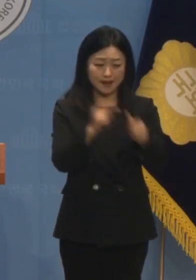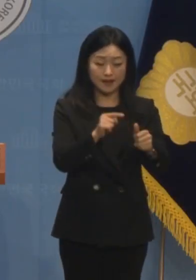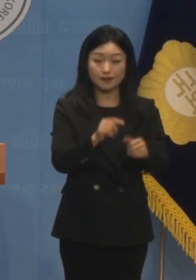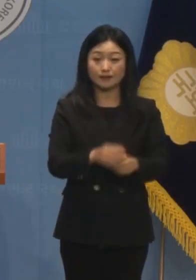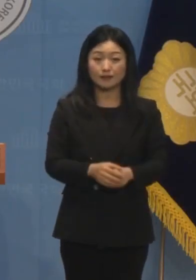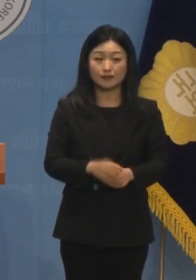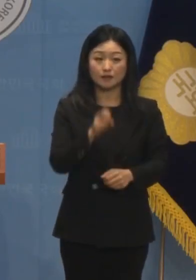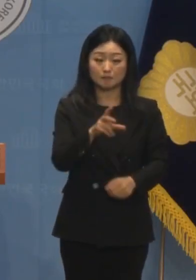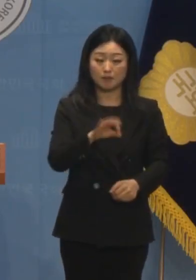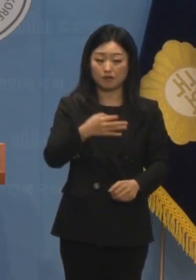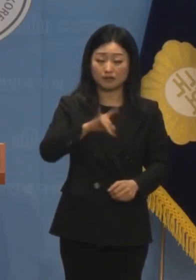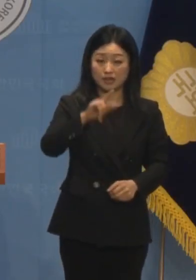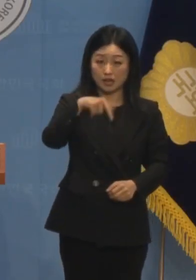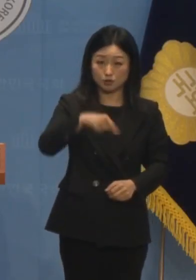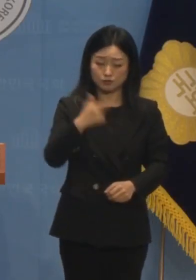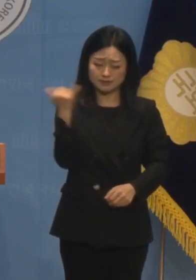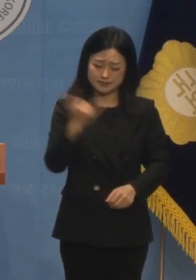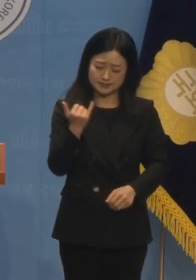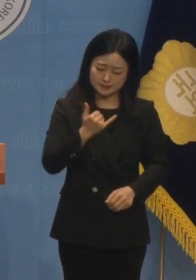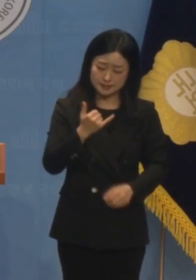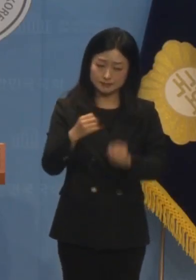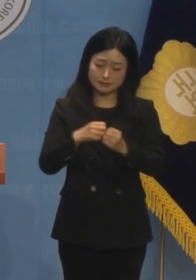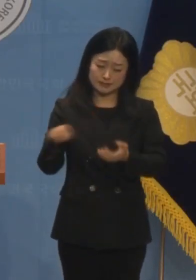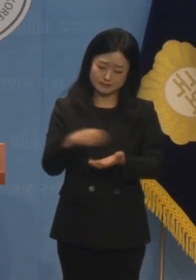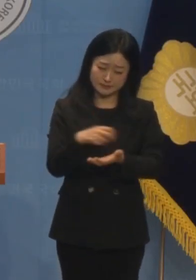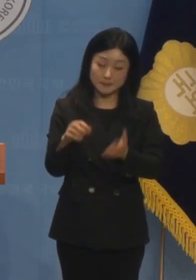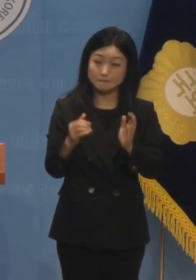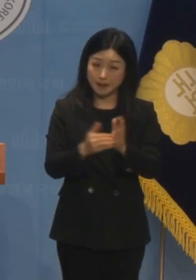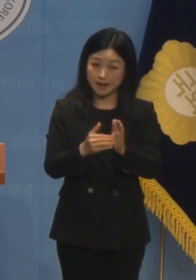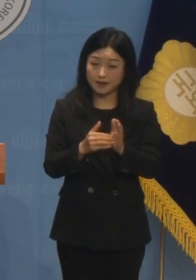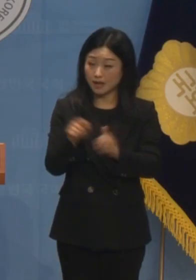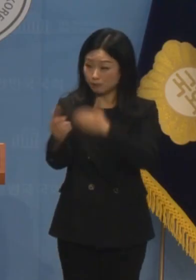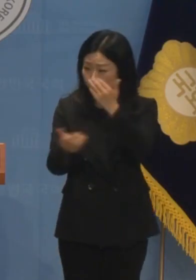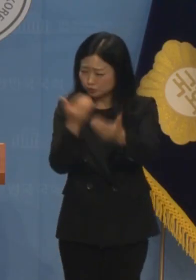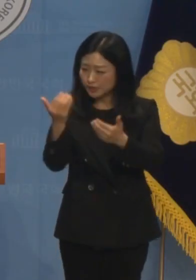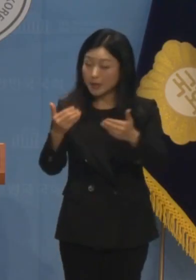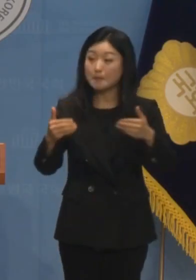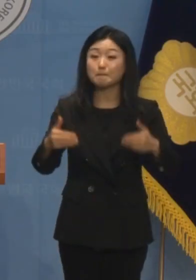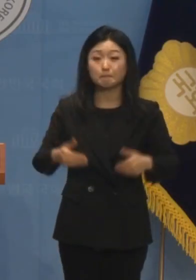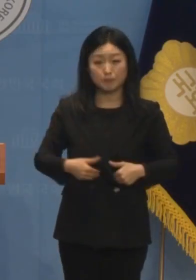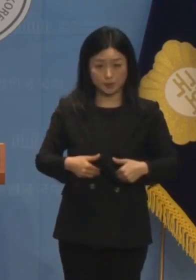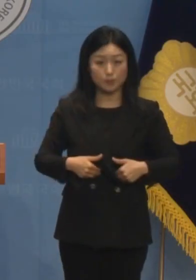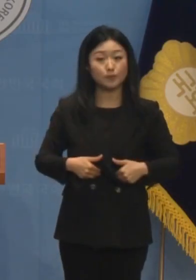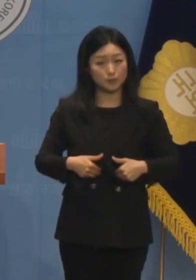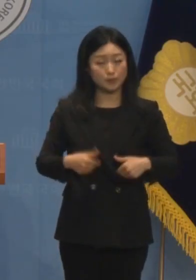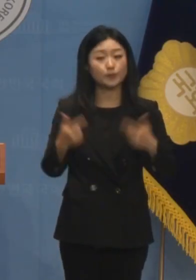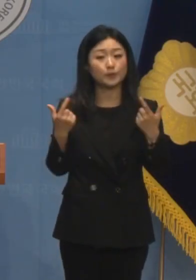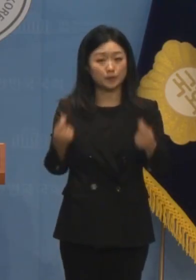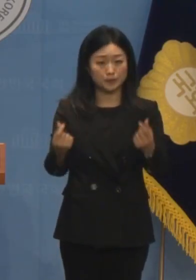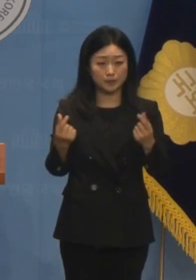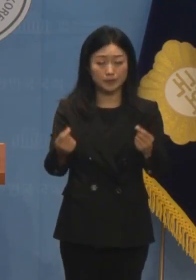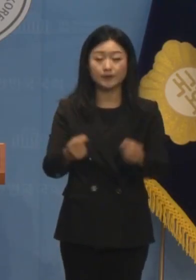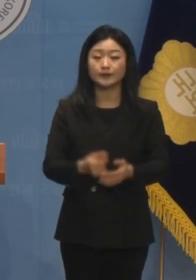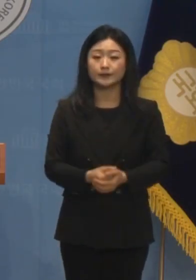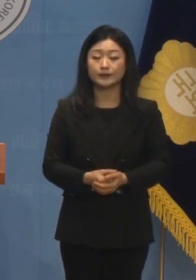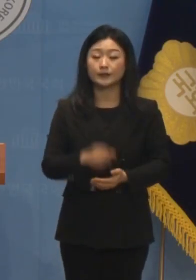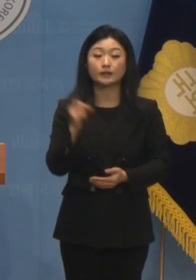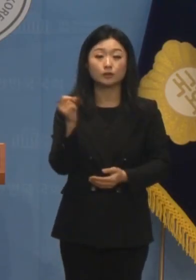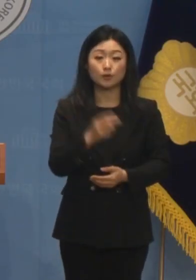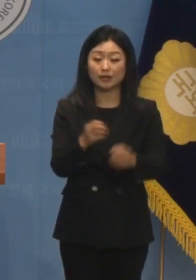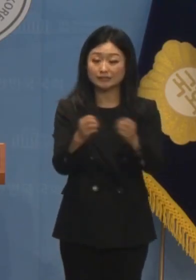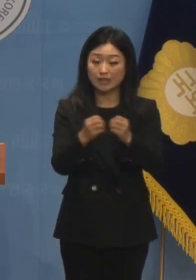통화하고 메시지를 주고받았습니다. 압수수색 필요성은 차고 넘칩니다. 더욱이